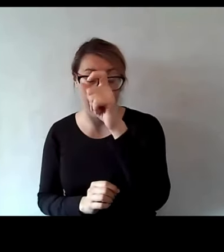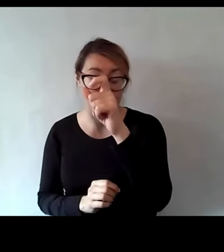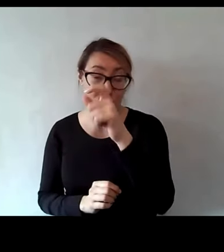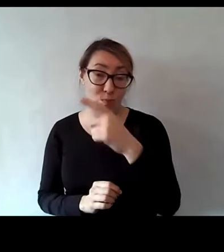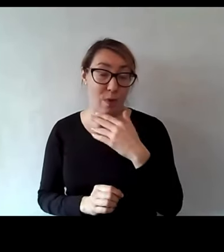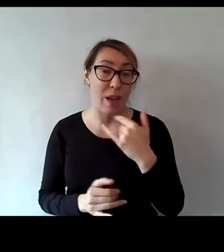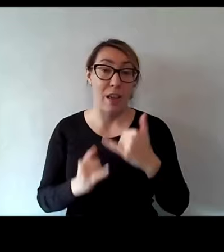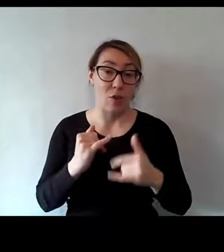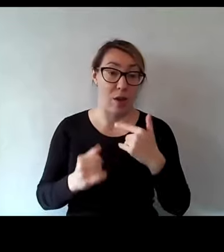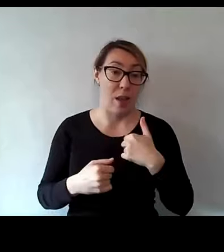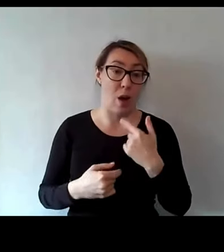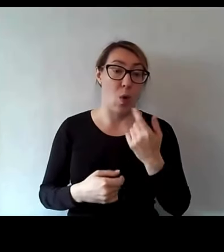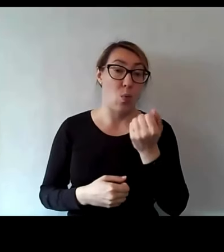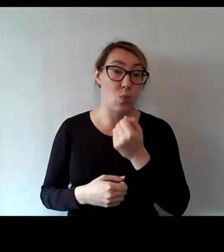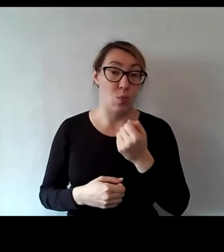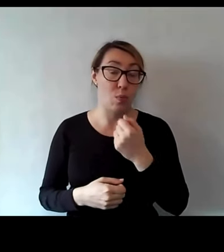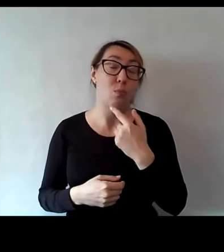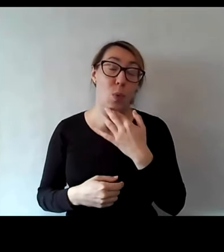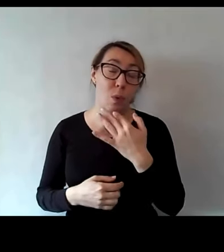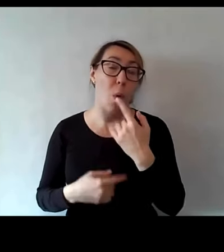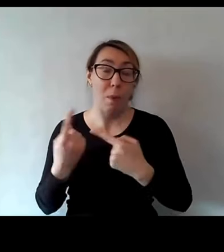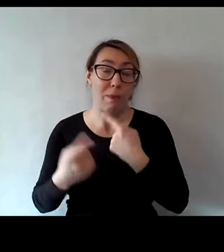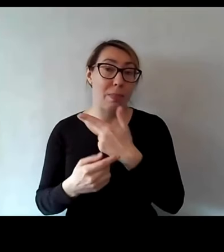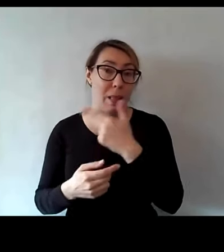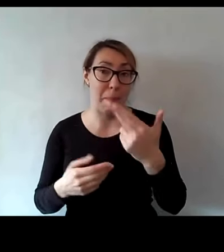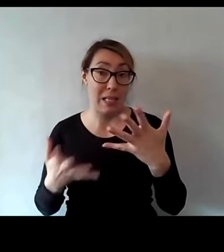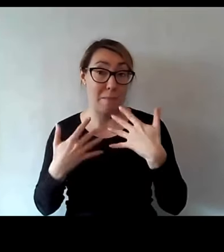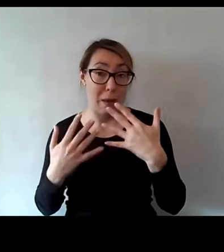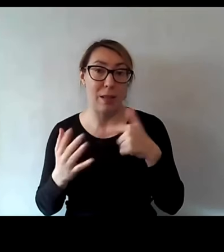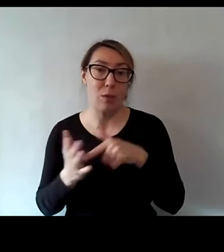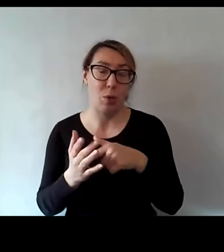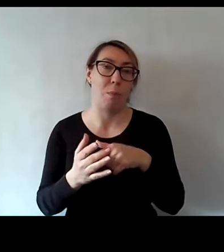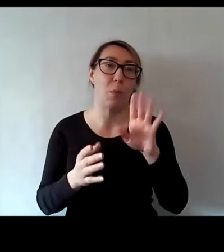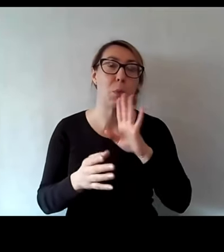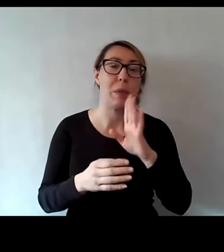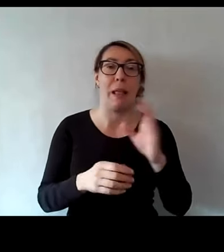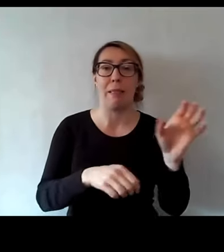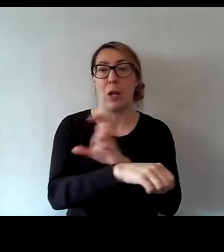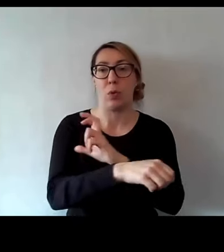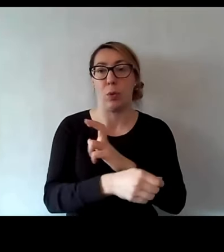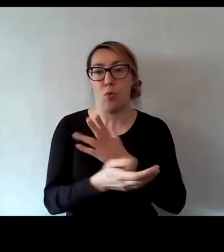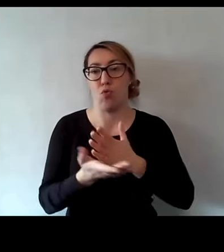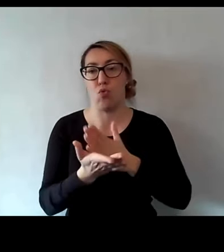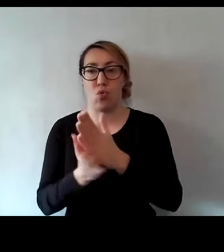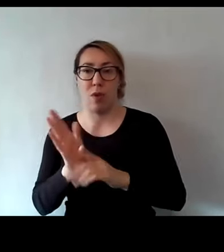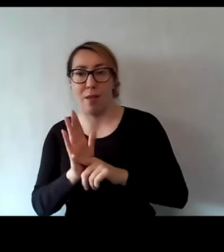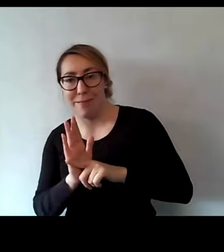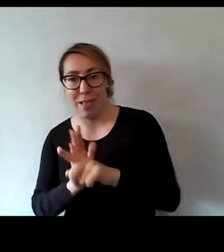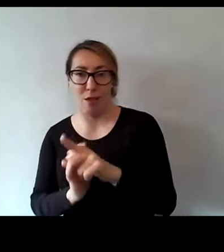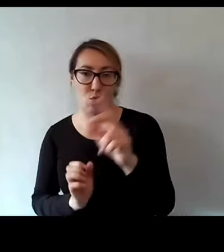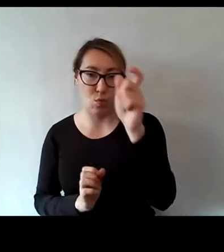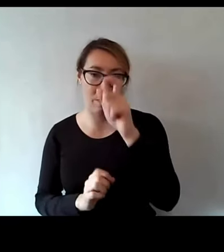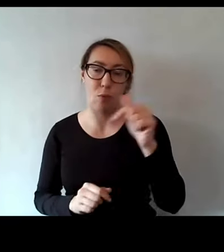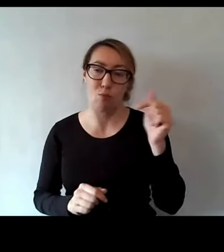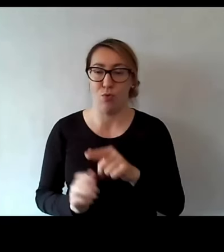mówię o spacerze, to używam właśnie tego określenia. Ona jest w naszej służbie i ona ma służyć i ona służy.